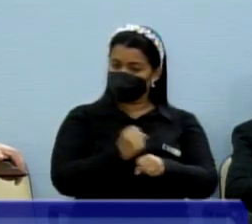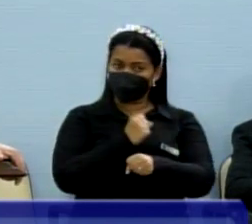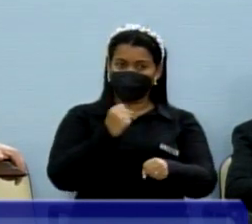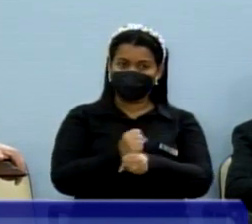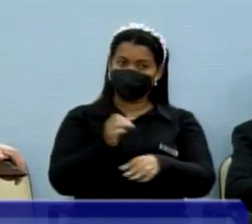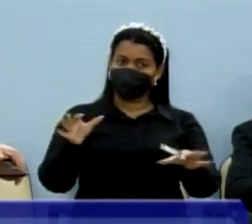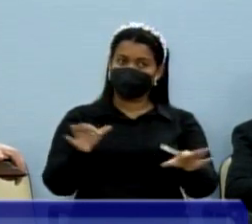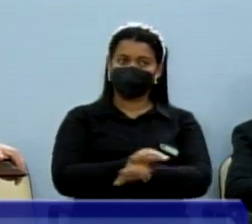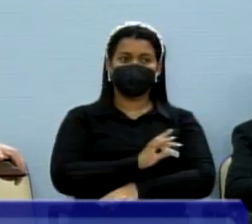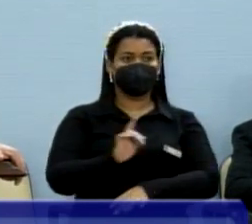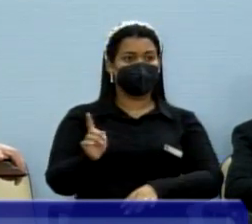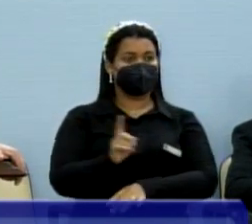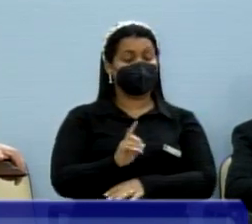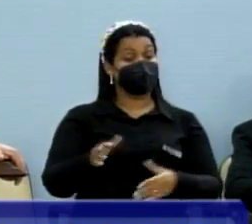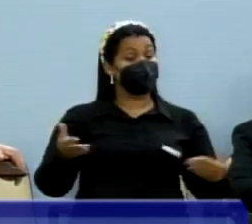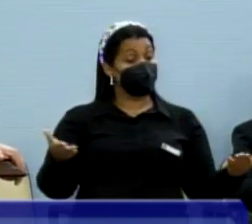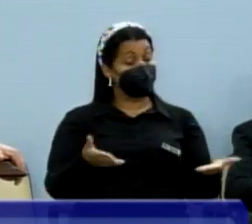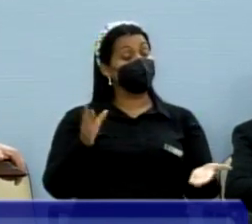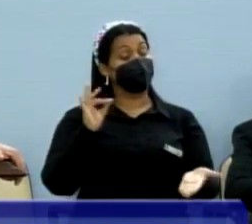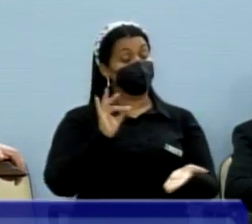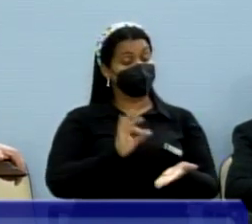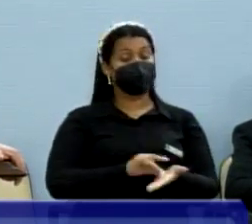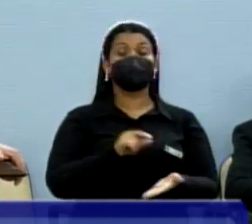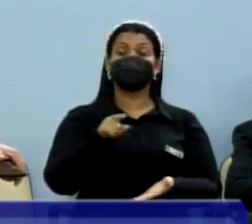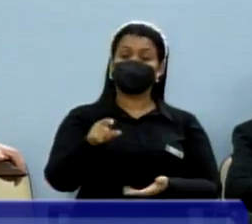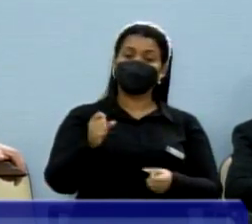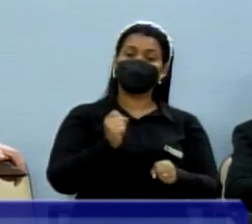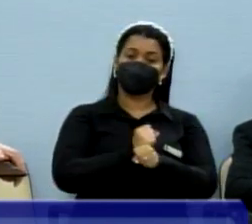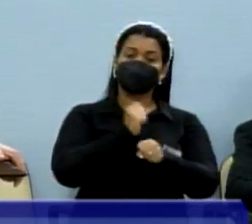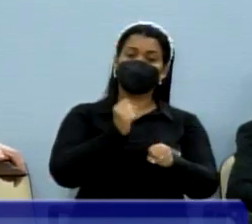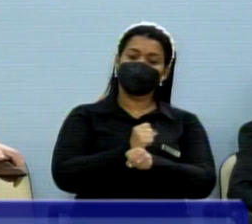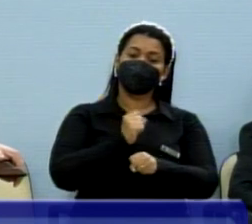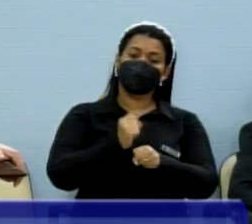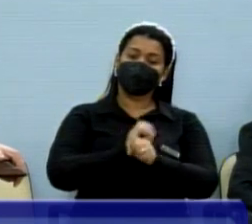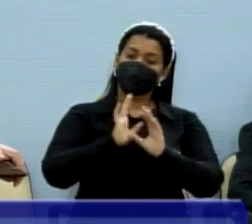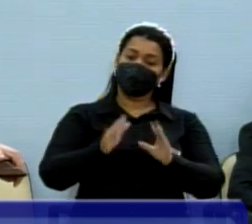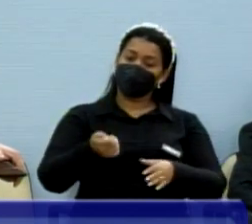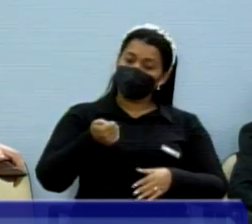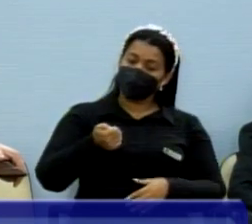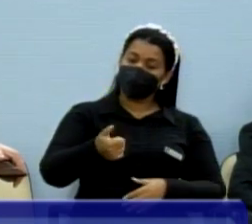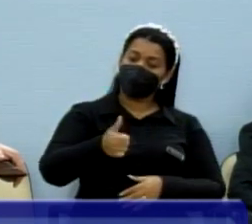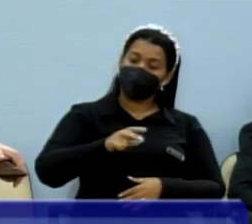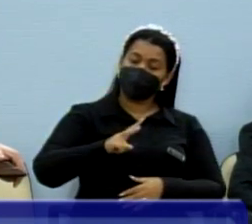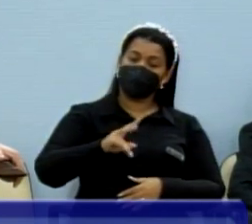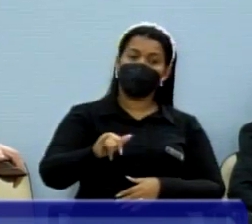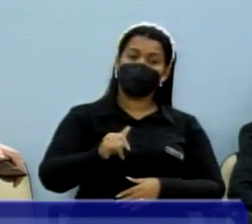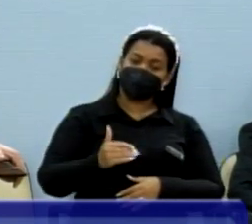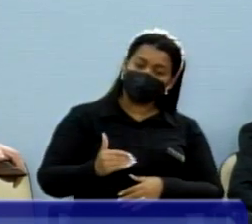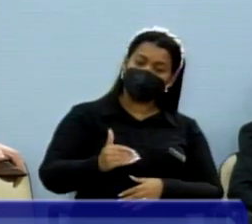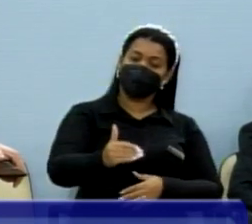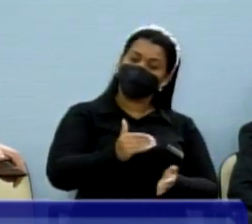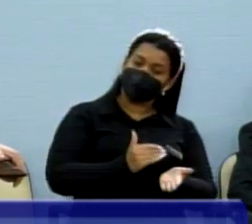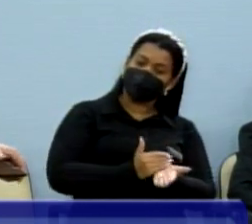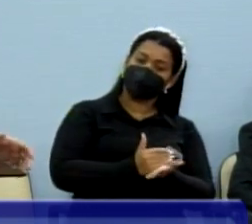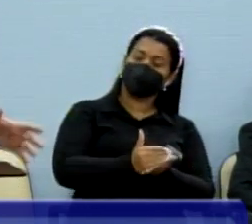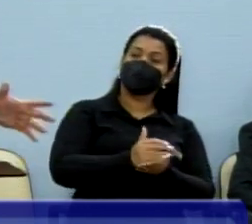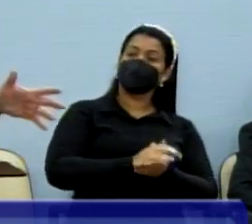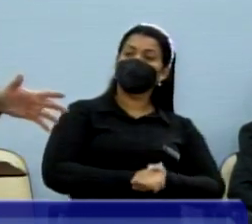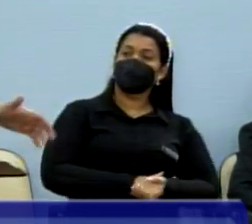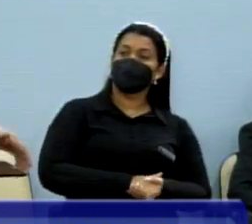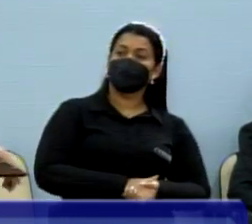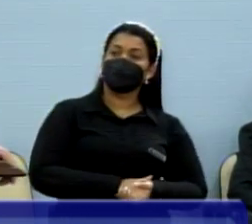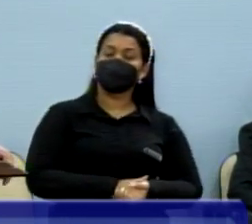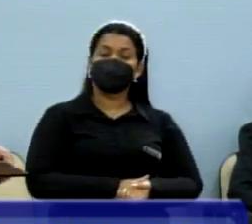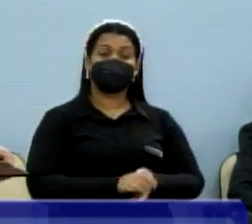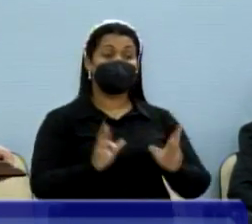saísse. E hoje é uma realidade, a obra já está prestes a começar, graças